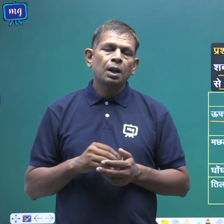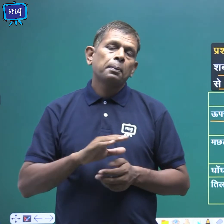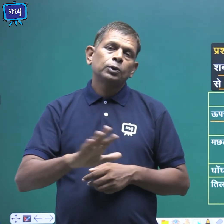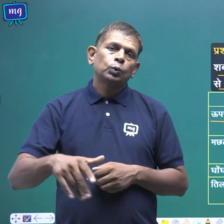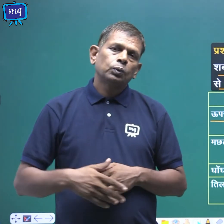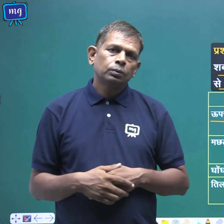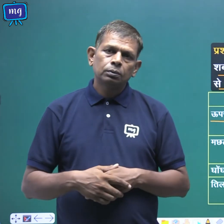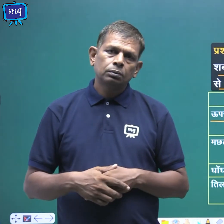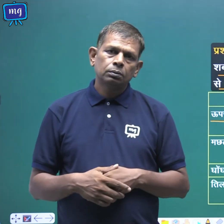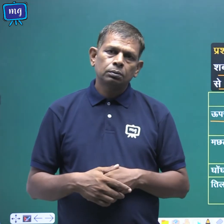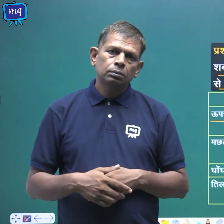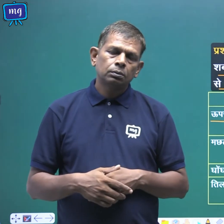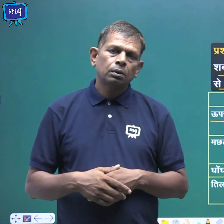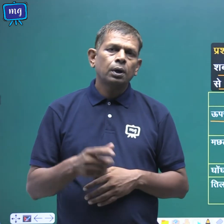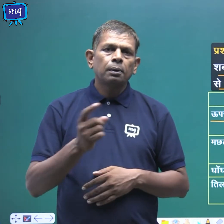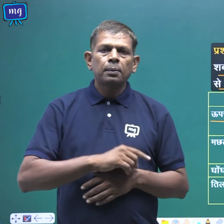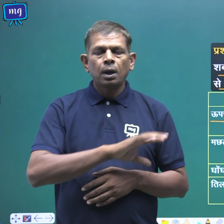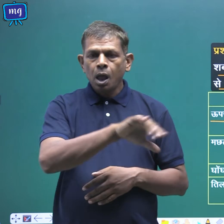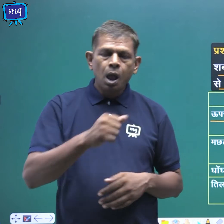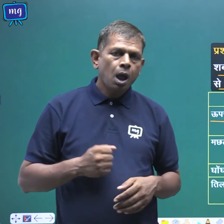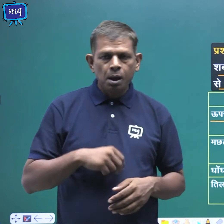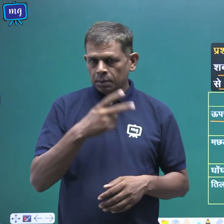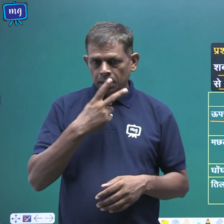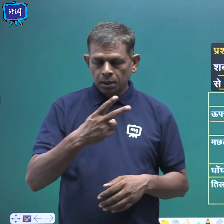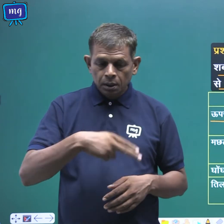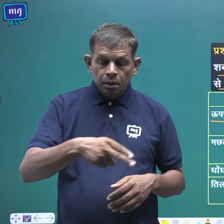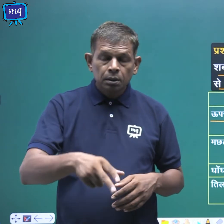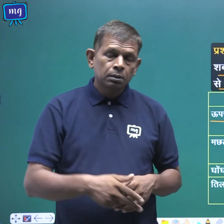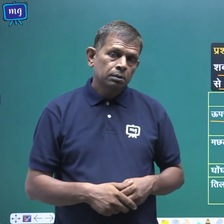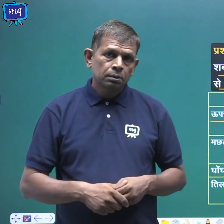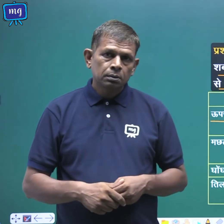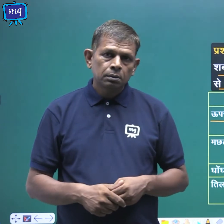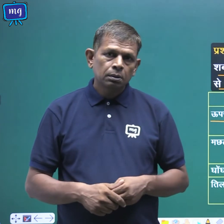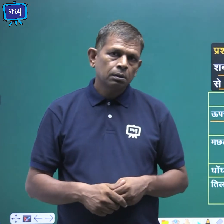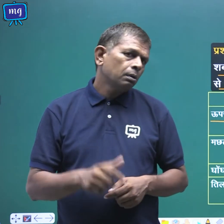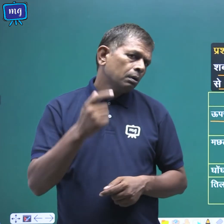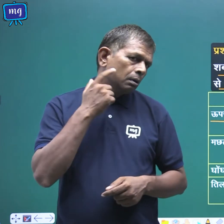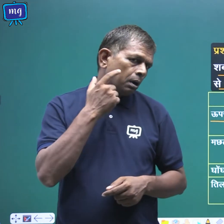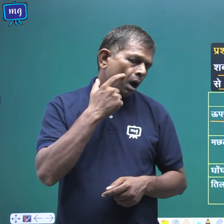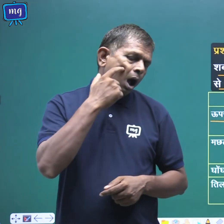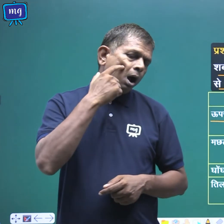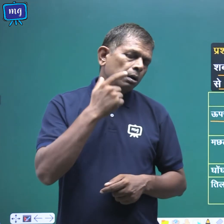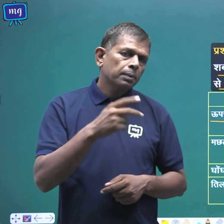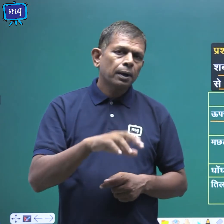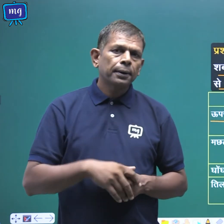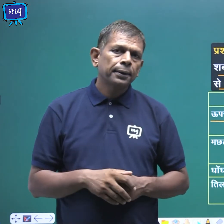बच्चों इन में हम देख रहे हैं उपरी जब्डा